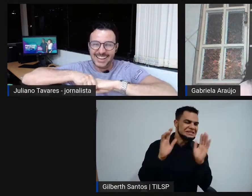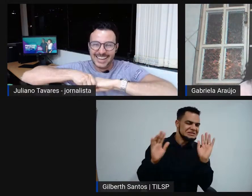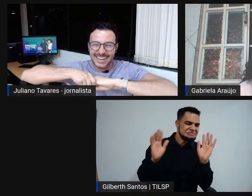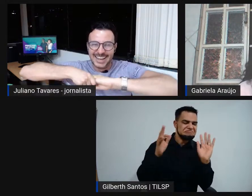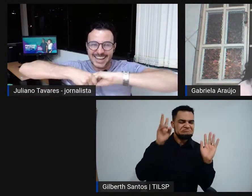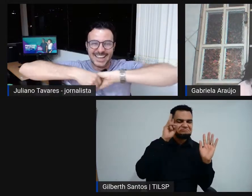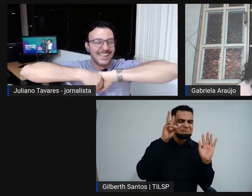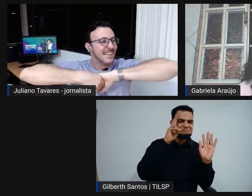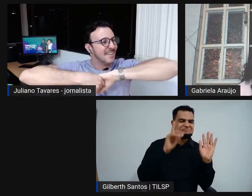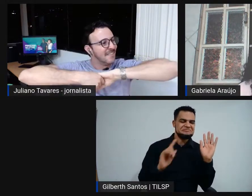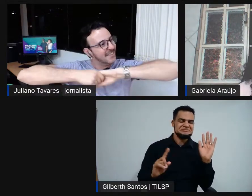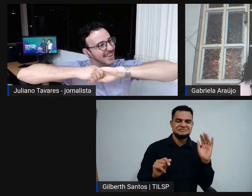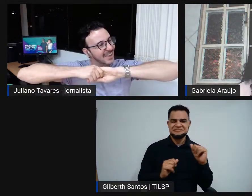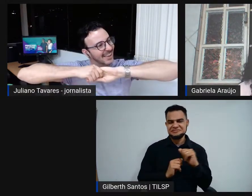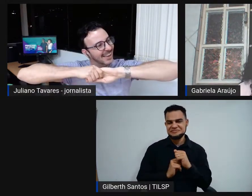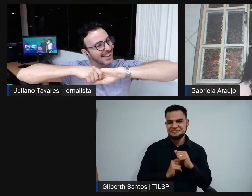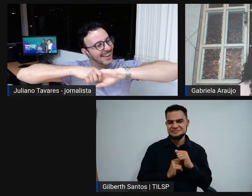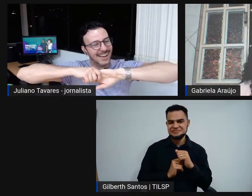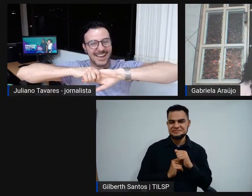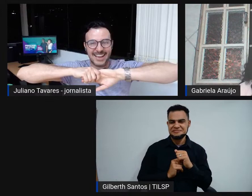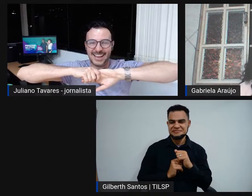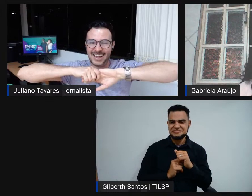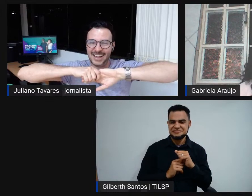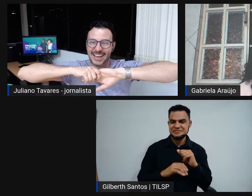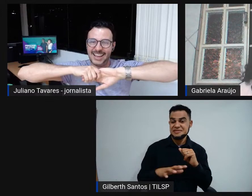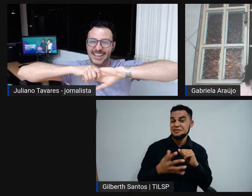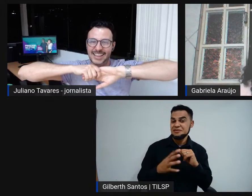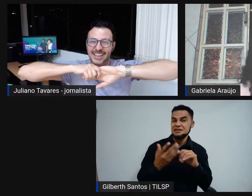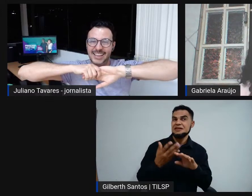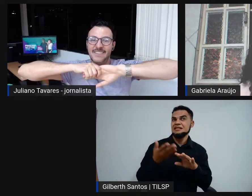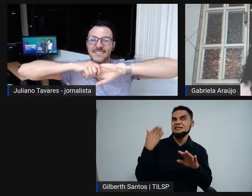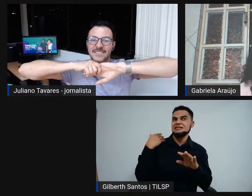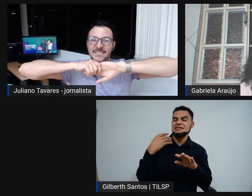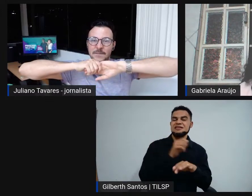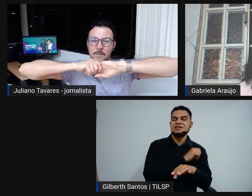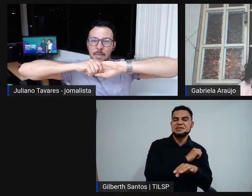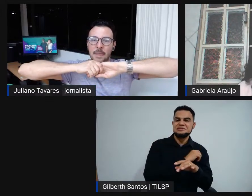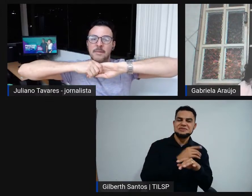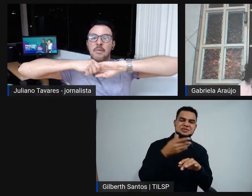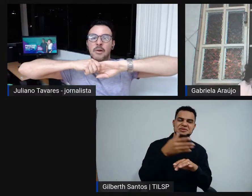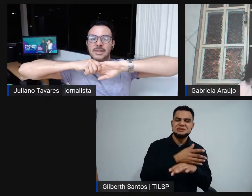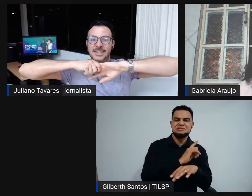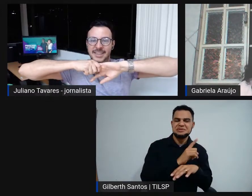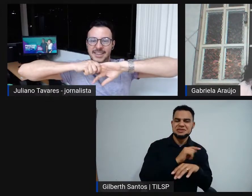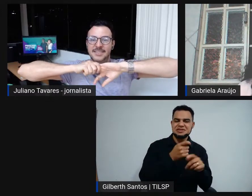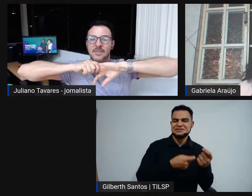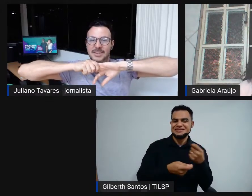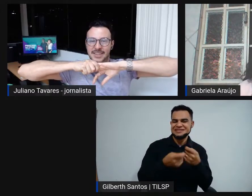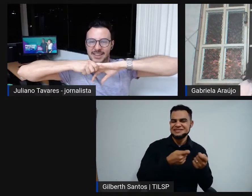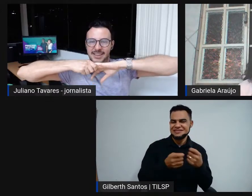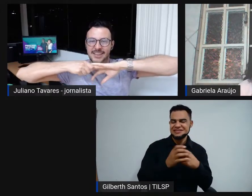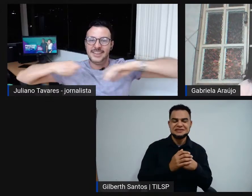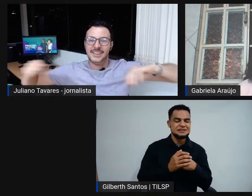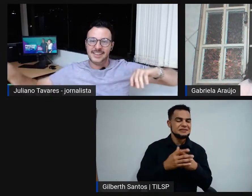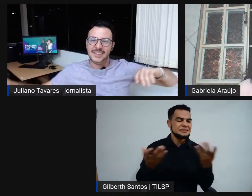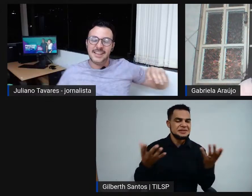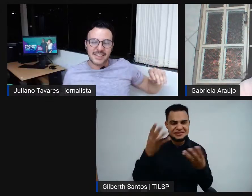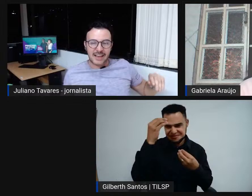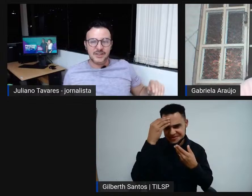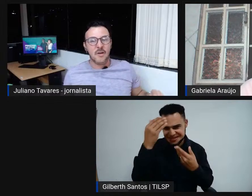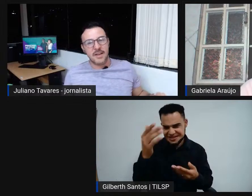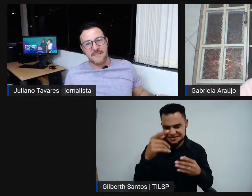recordo, talvez era da minha época de estudante, mas eu não ia muito no administrativo, mas enfim, gente, muito obrigada pelo convite.